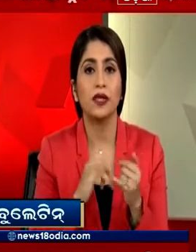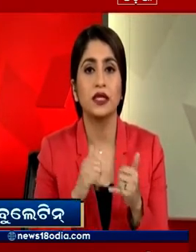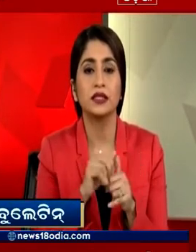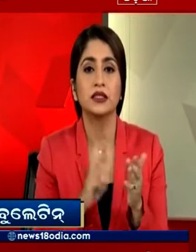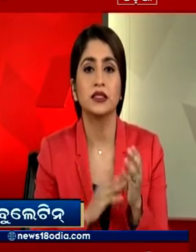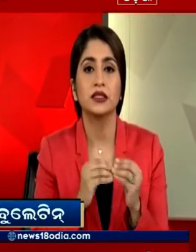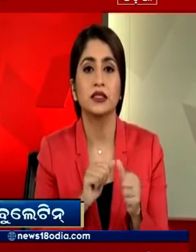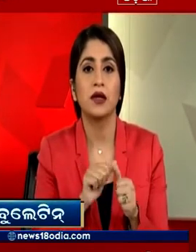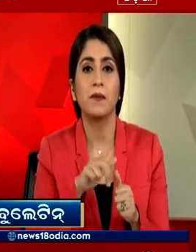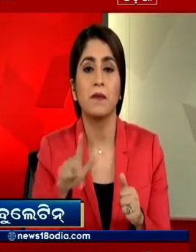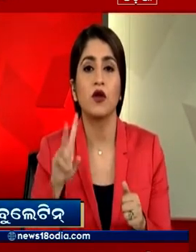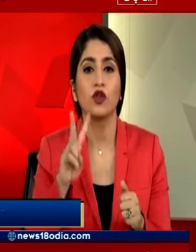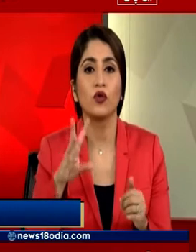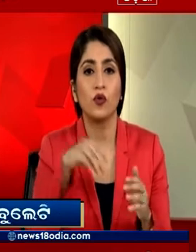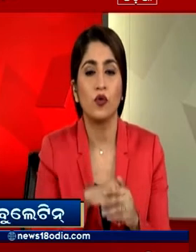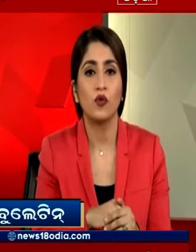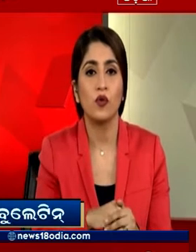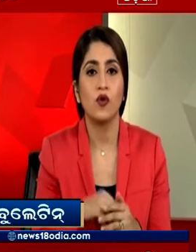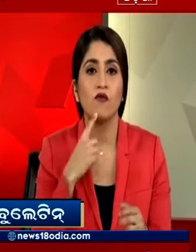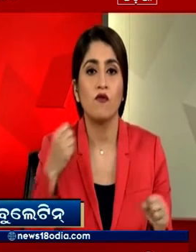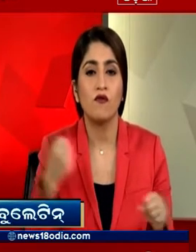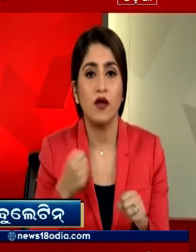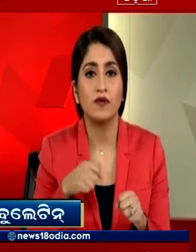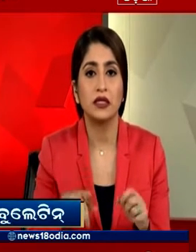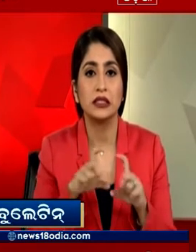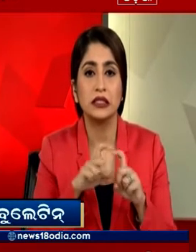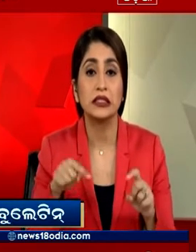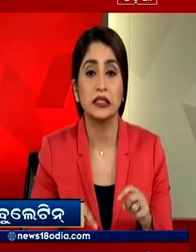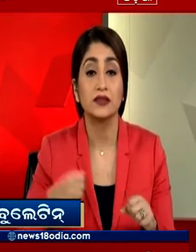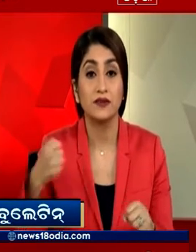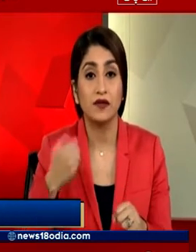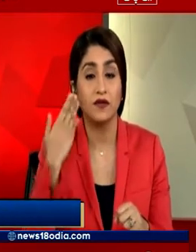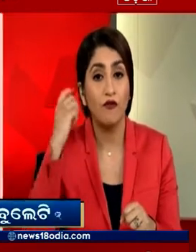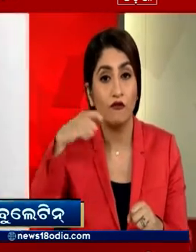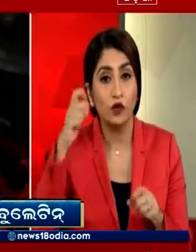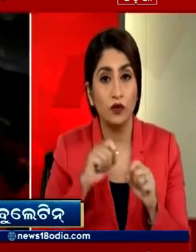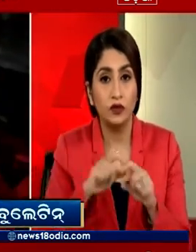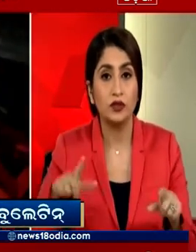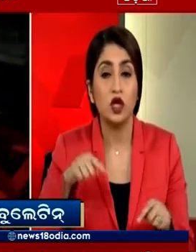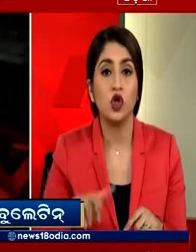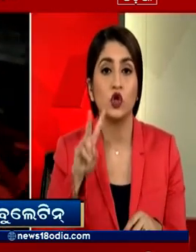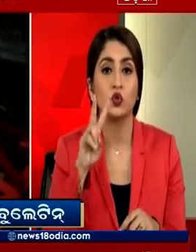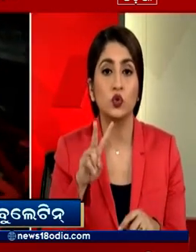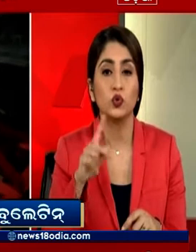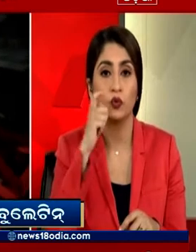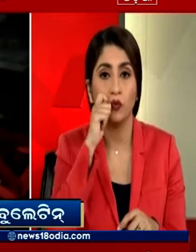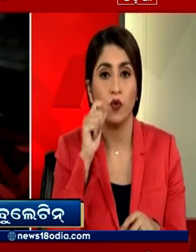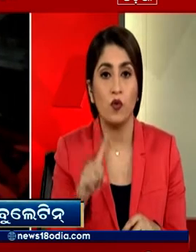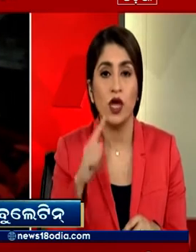गुटों में मारपीट का मामला सामने आया है इस मारपीट का एक वीडियो भी सामने आया जिसमें दो लड़के एक लड़के को